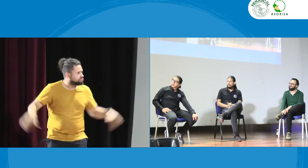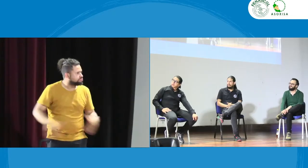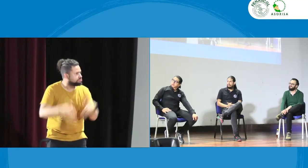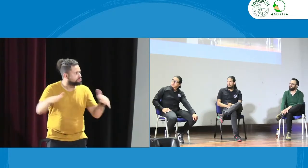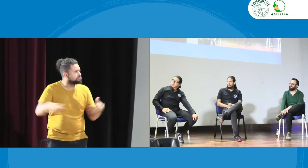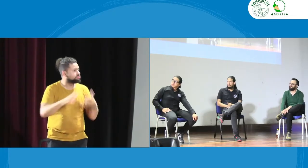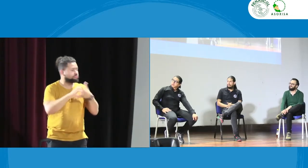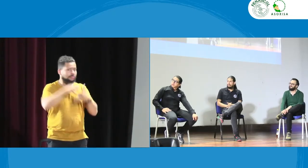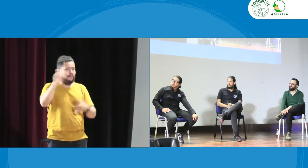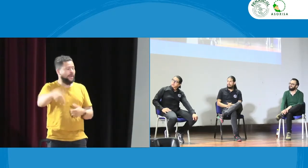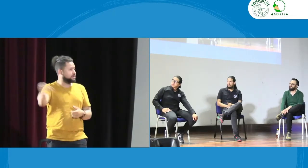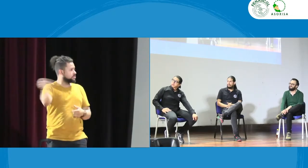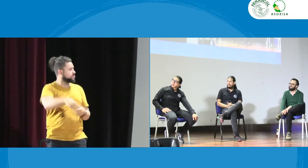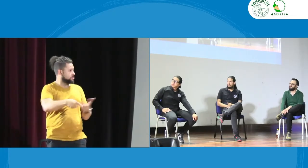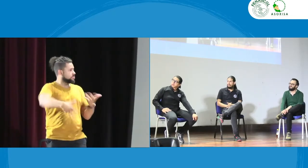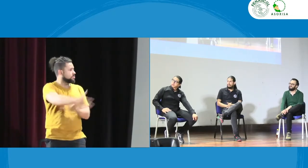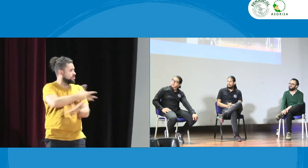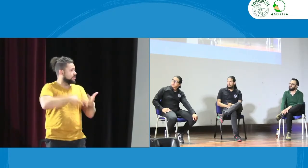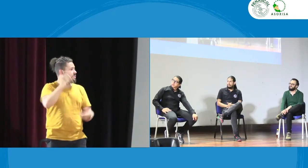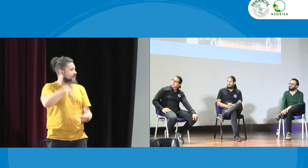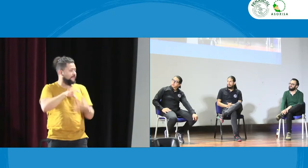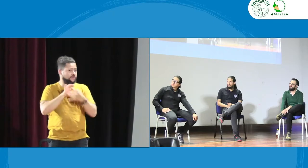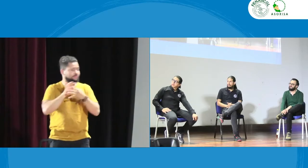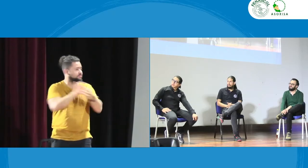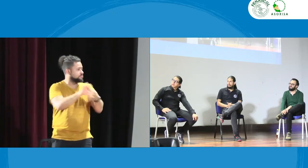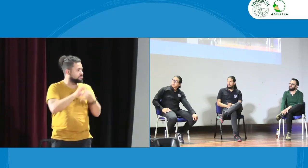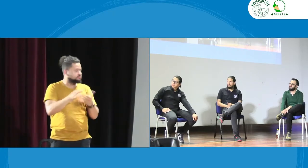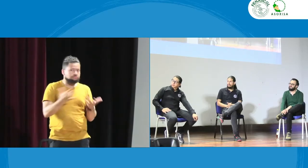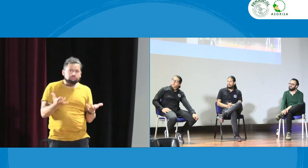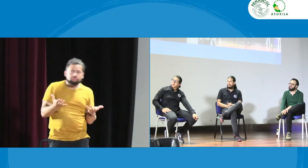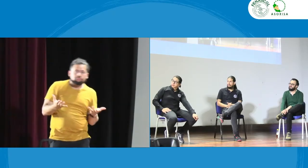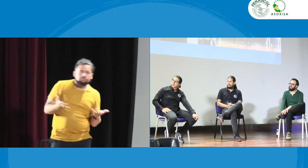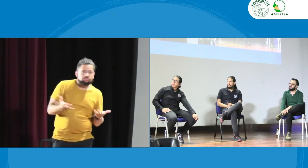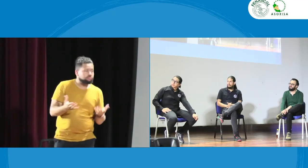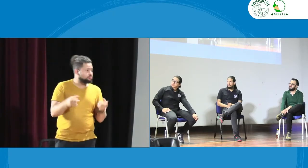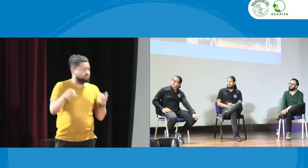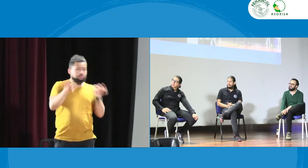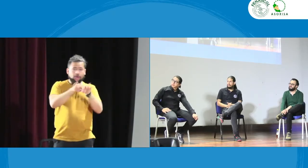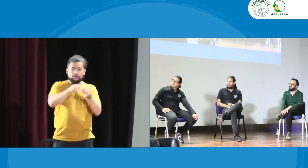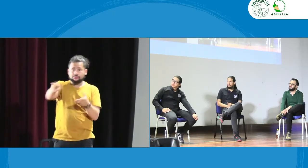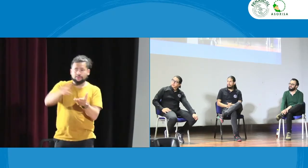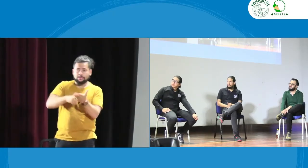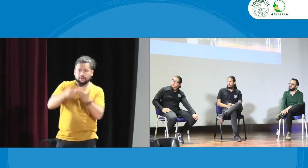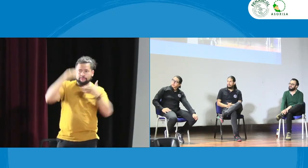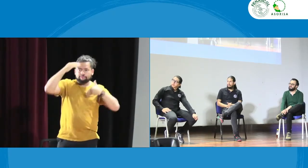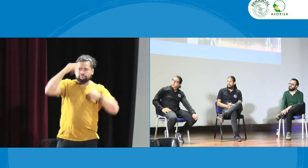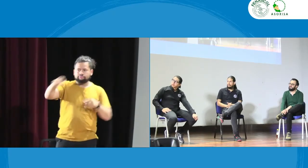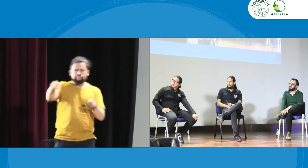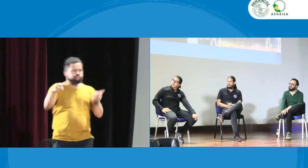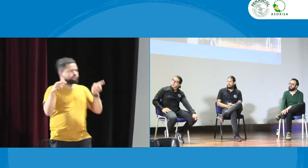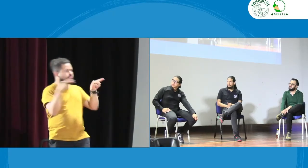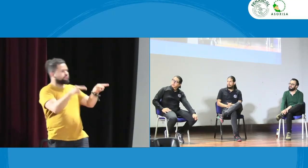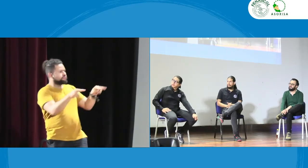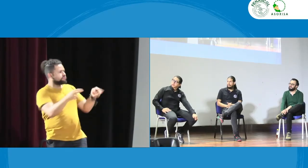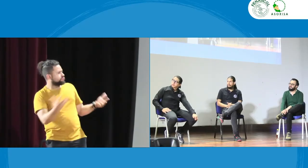hemos hecho una reflexión pero en este momento porque no está la federación de intérpretes acá no entiendo por qué no hay